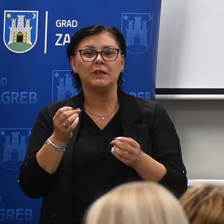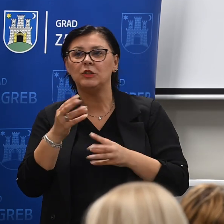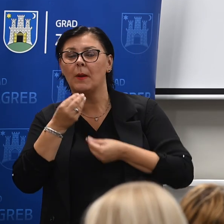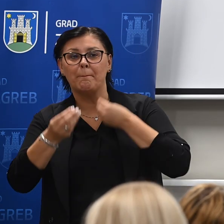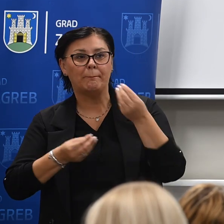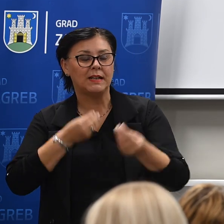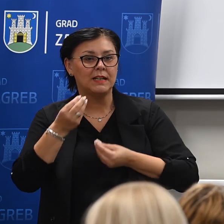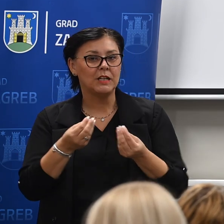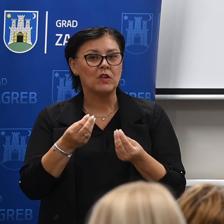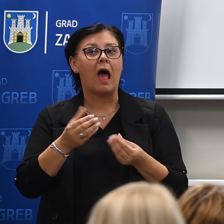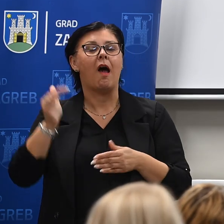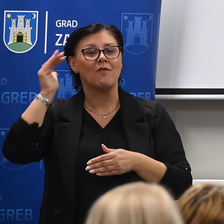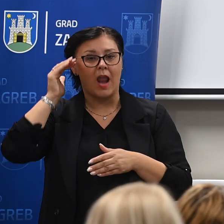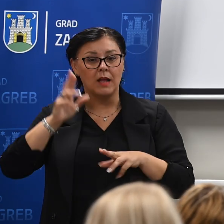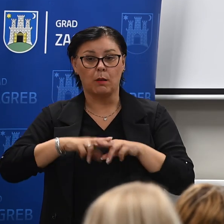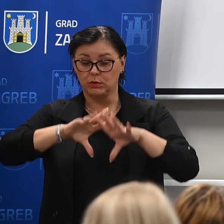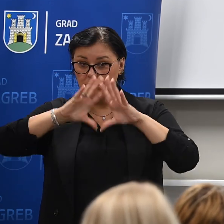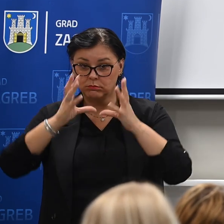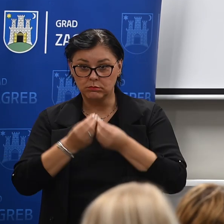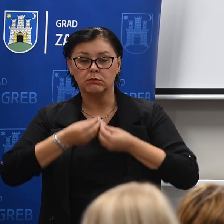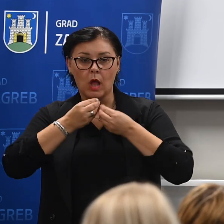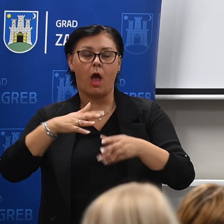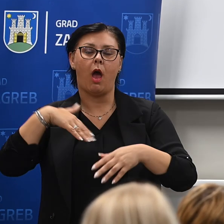kad izađe vlada sa cijelim paketom, onda ćemo moći komentirati sve.